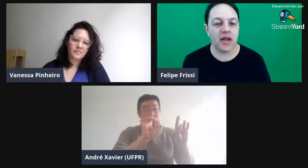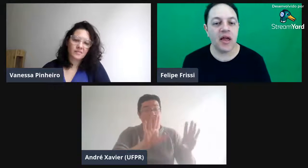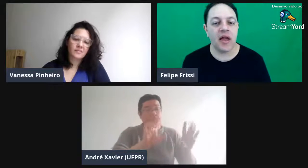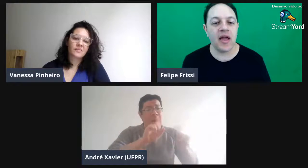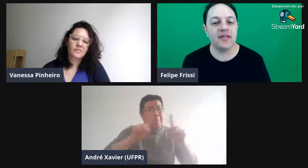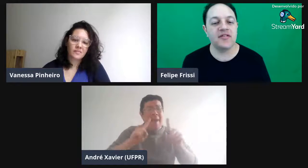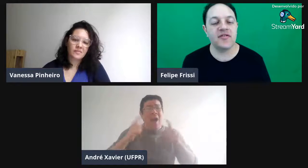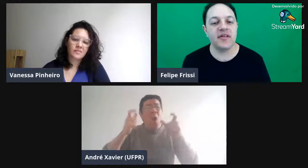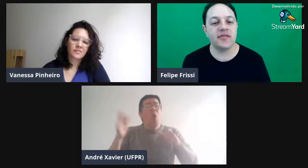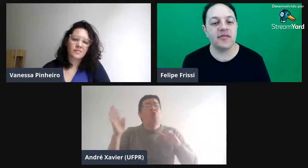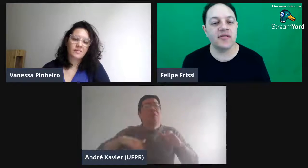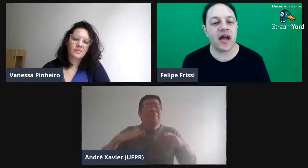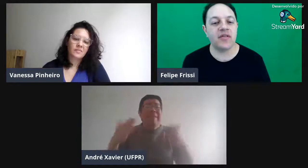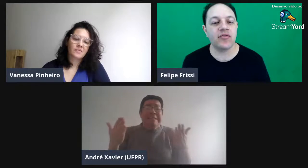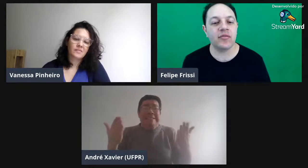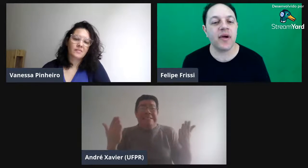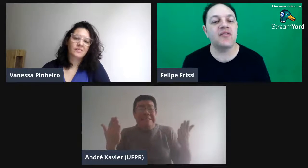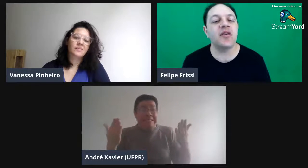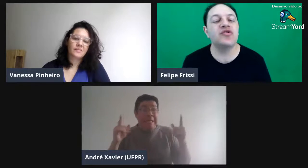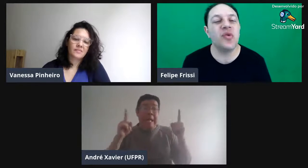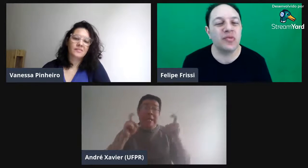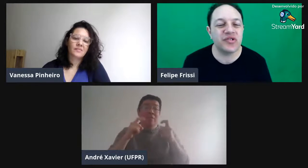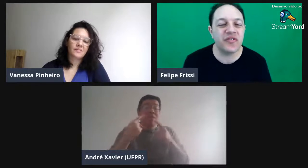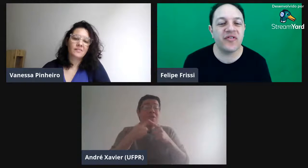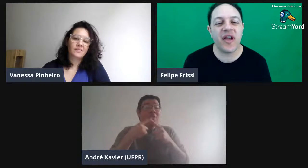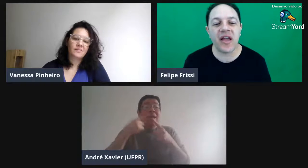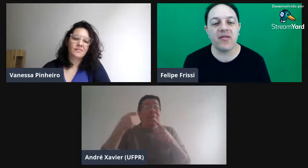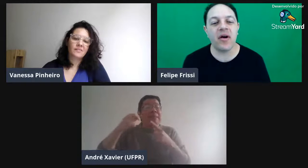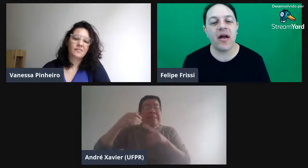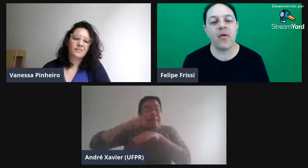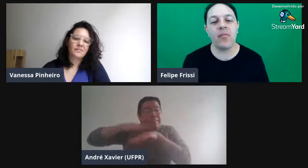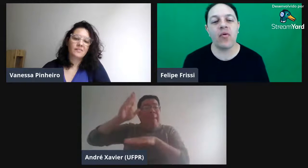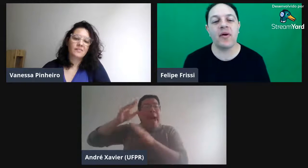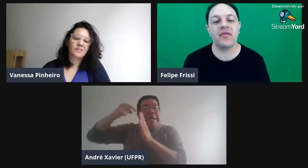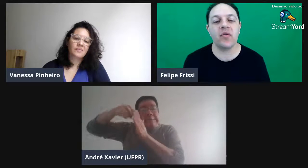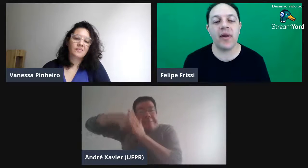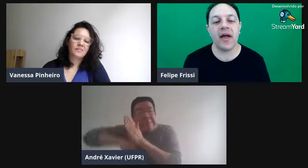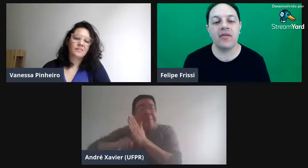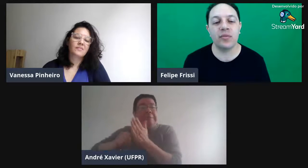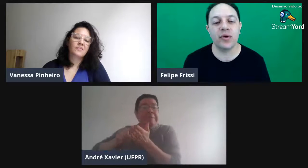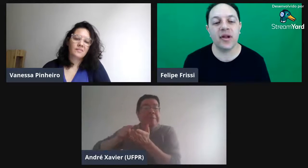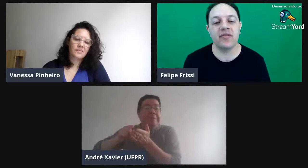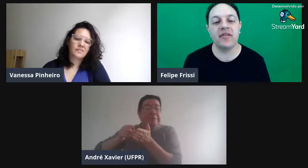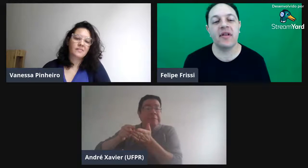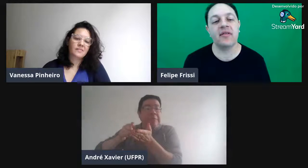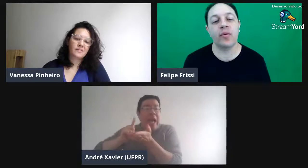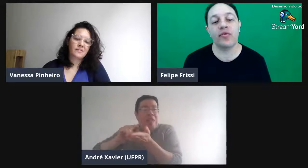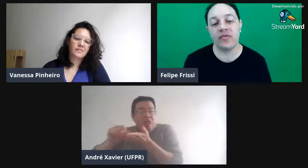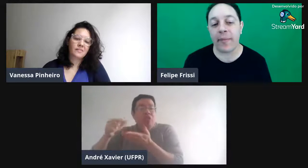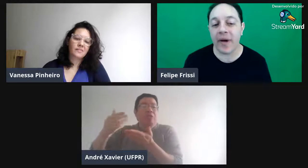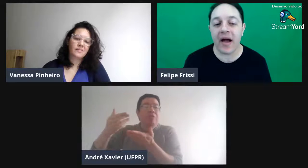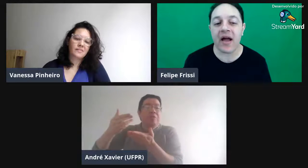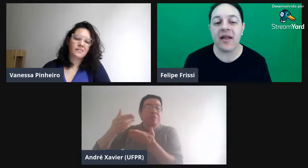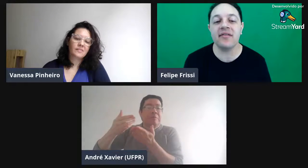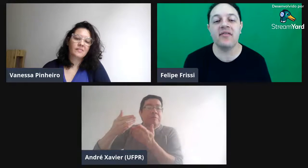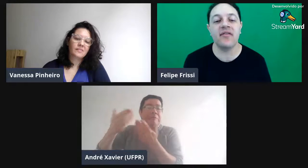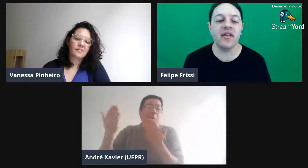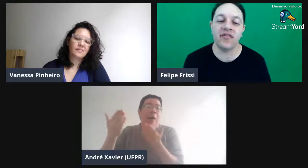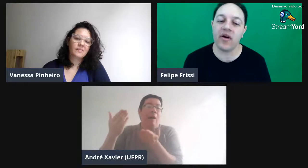É de diversos estados. Mas, de onde veio, aí é um pouco mais complexo, porque você tem que se aprofundar mais, verificar